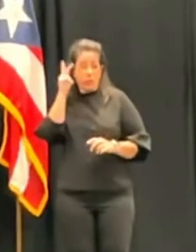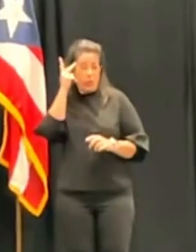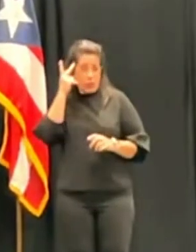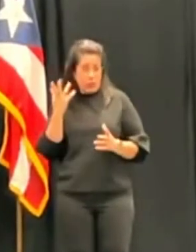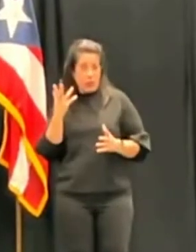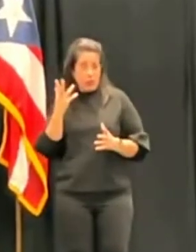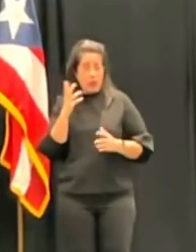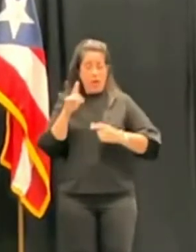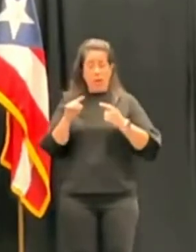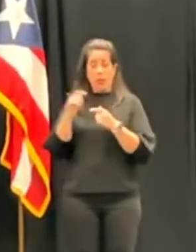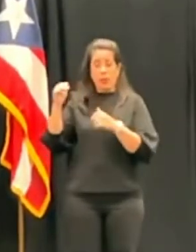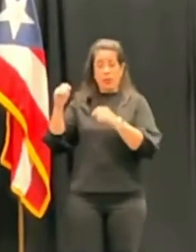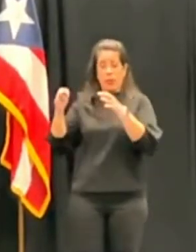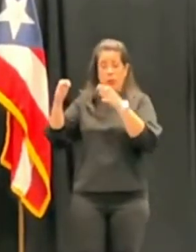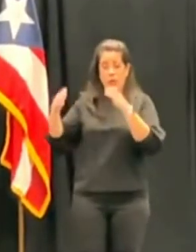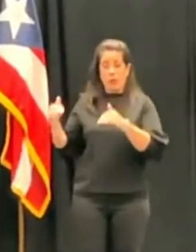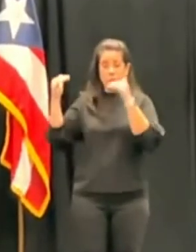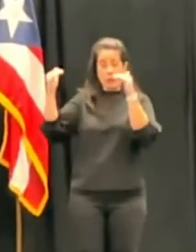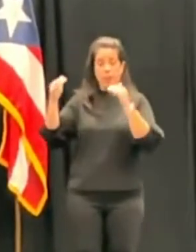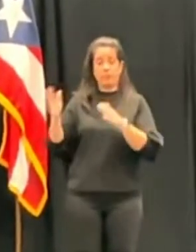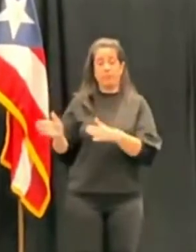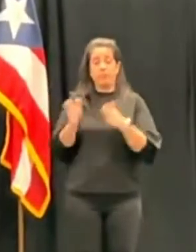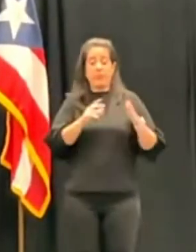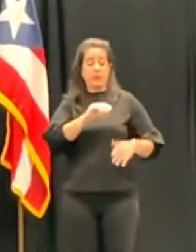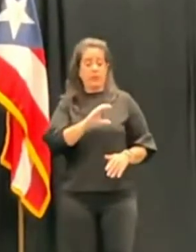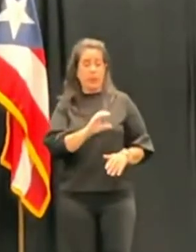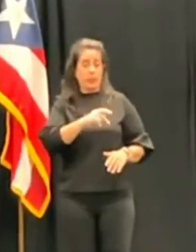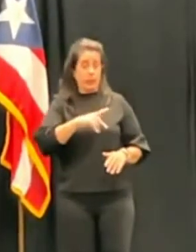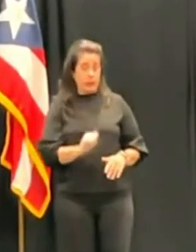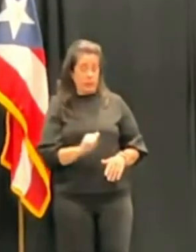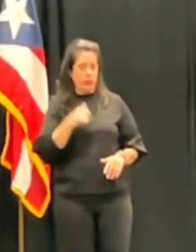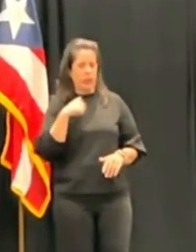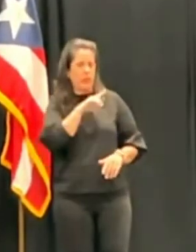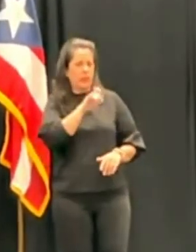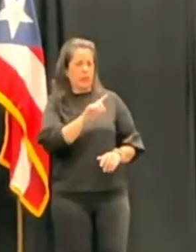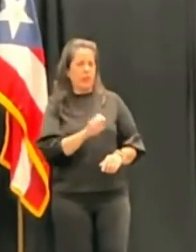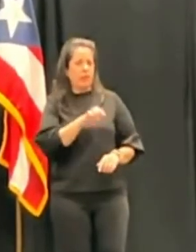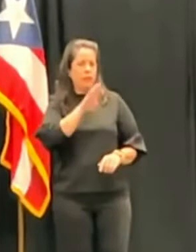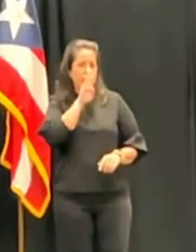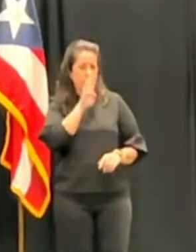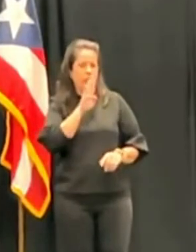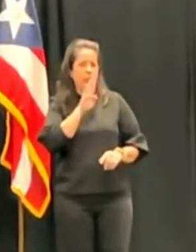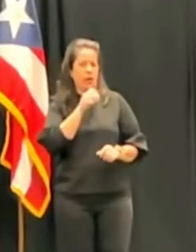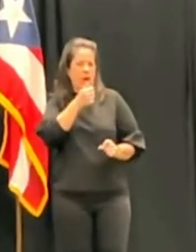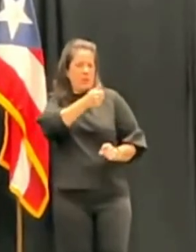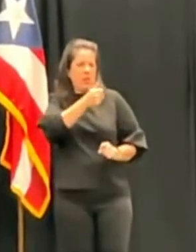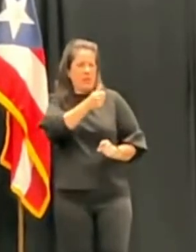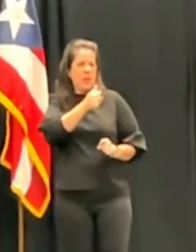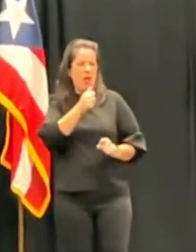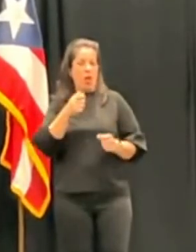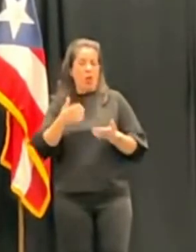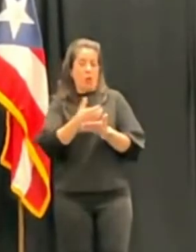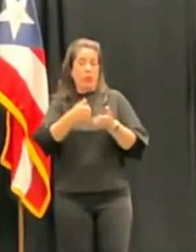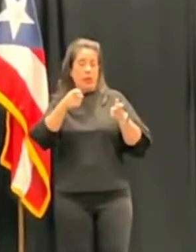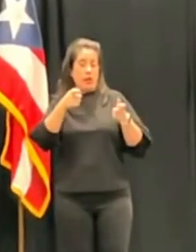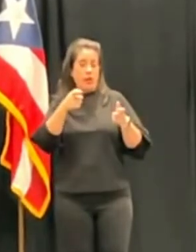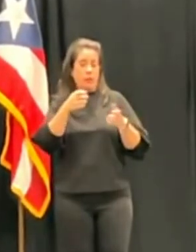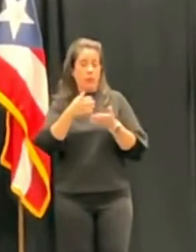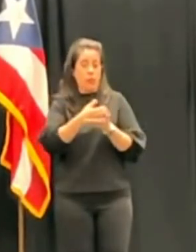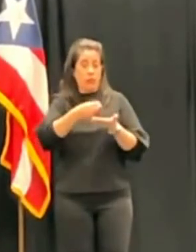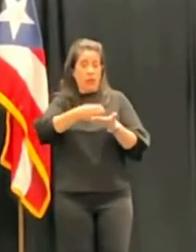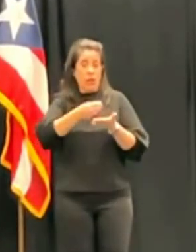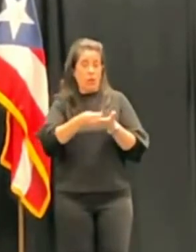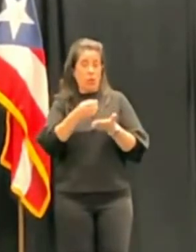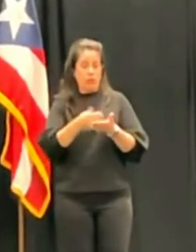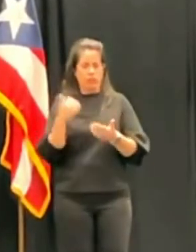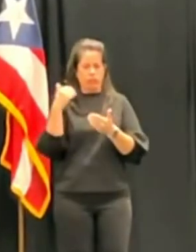del Tribunal Supremo? Y en el caso de don Kermit, le pregunto sobre la frustración que tiene la propia Contralor Saliente. Ella ha dicho que está frustrada en